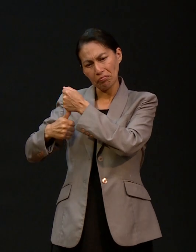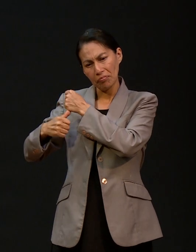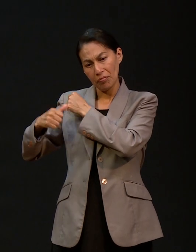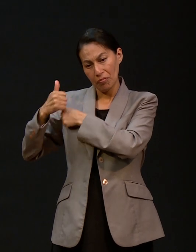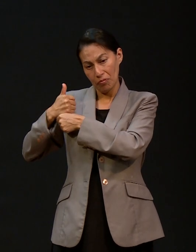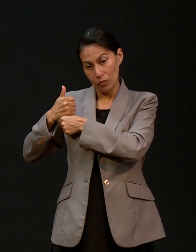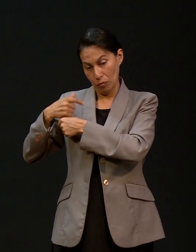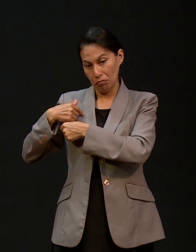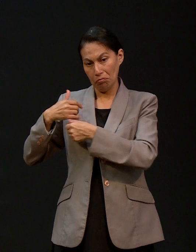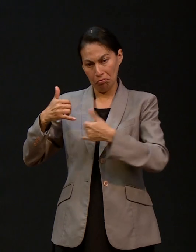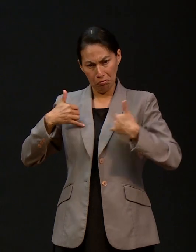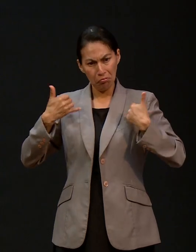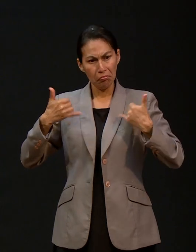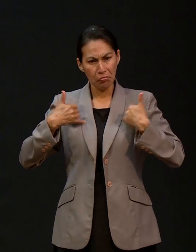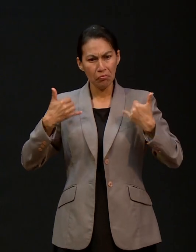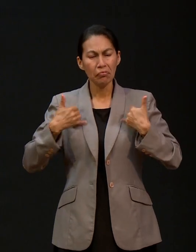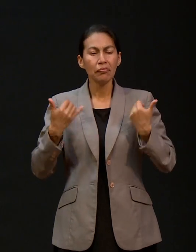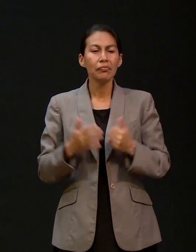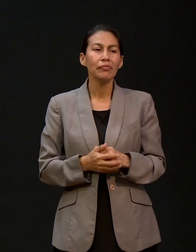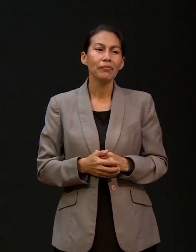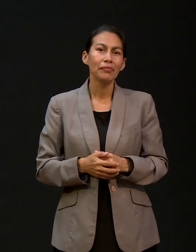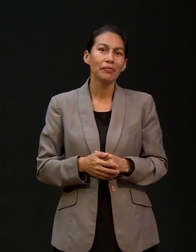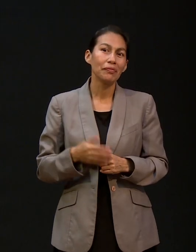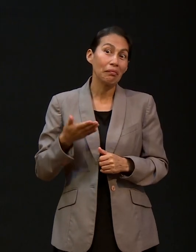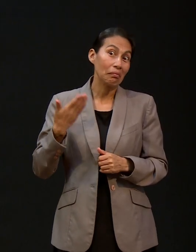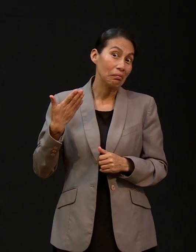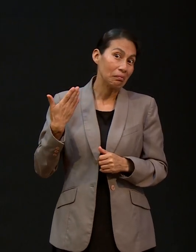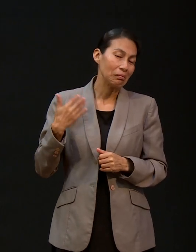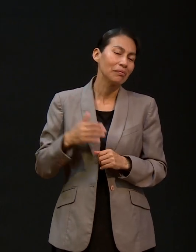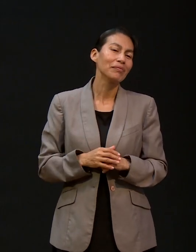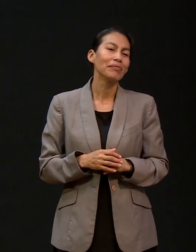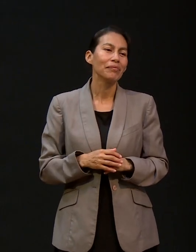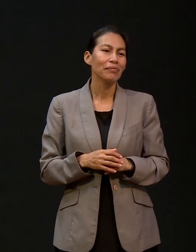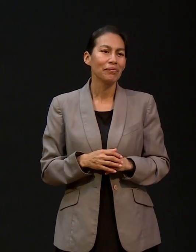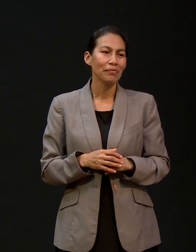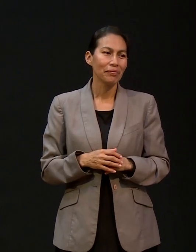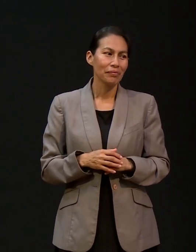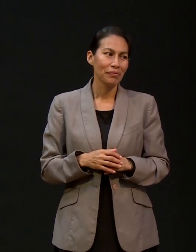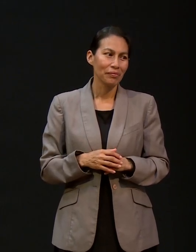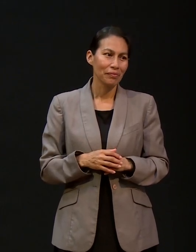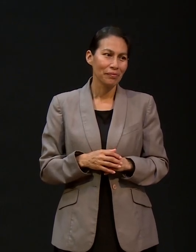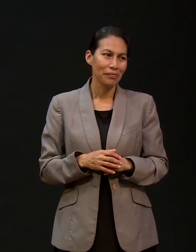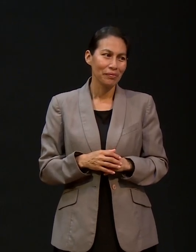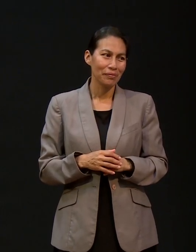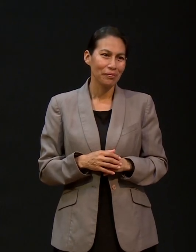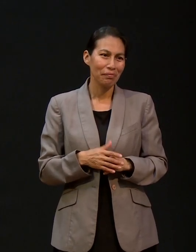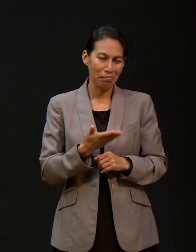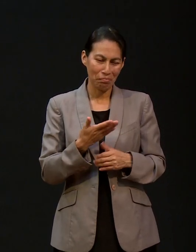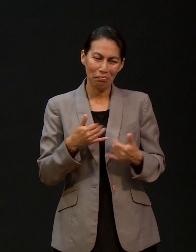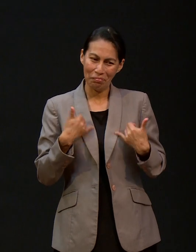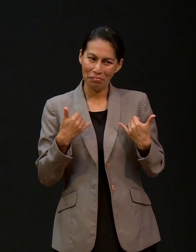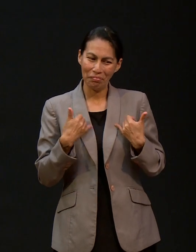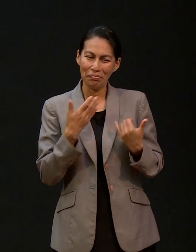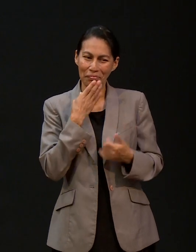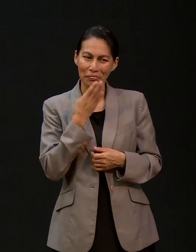de adolescencia, ya hace un ratito, en los cuales